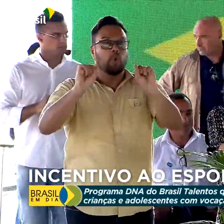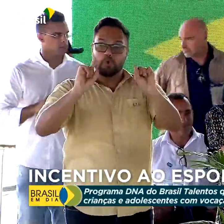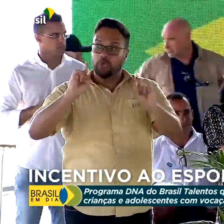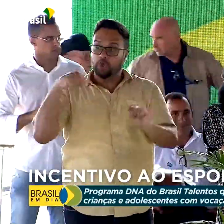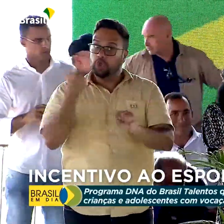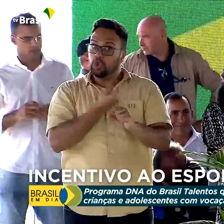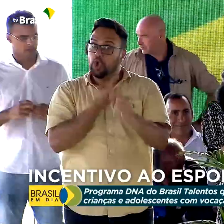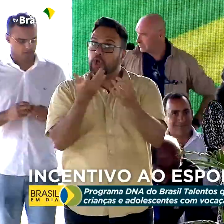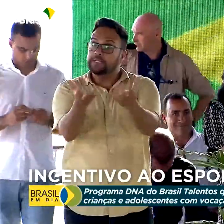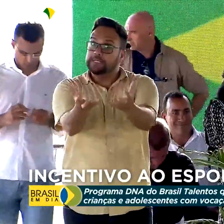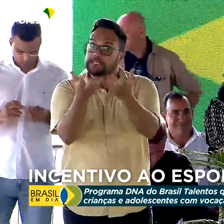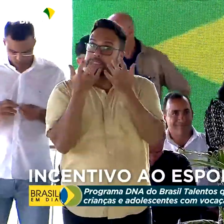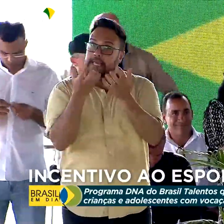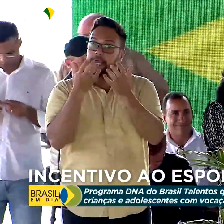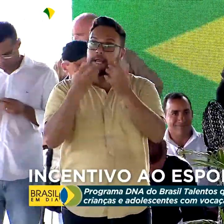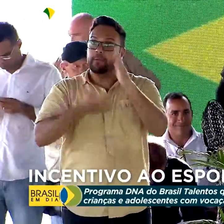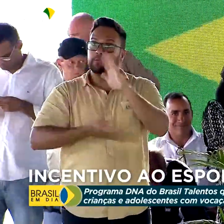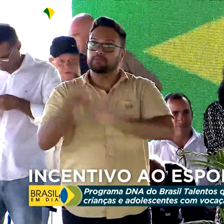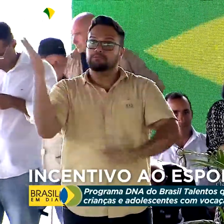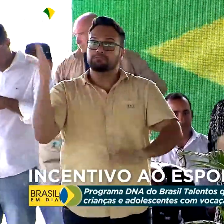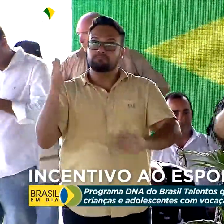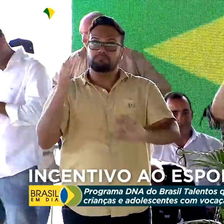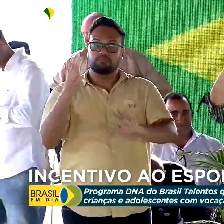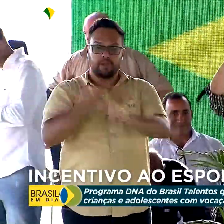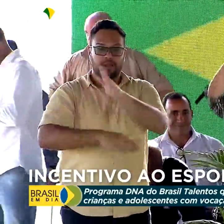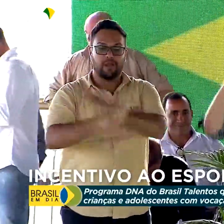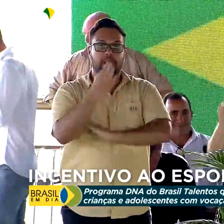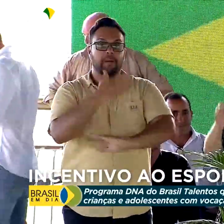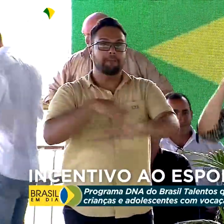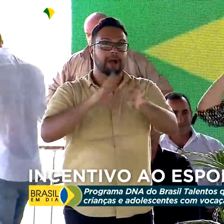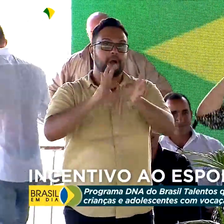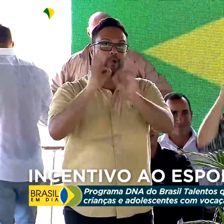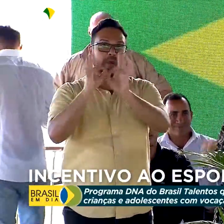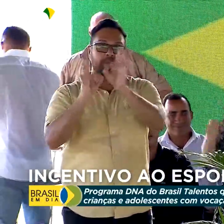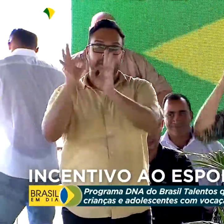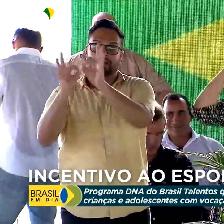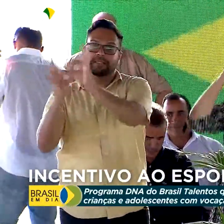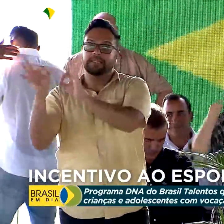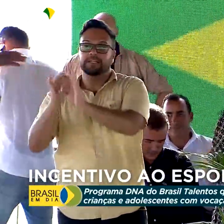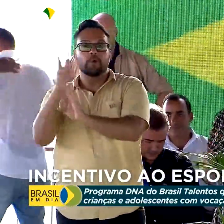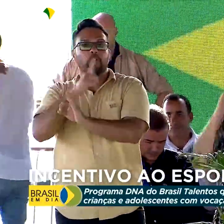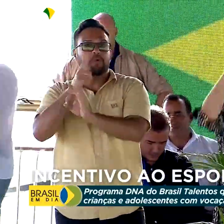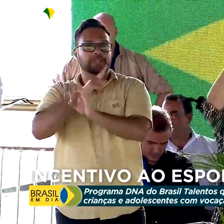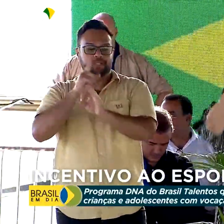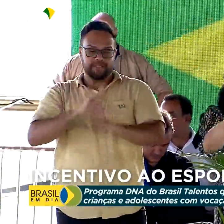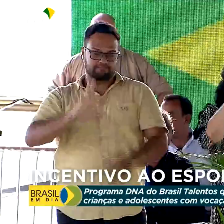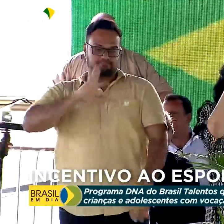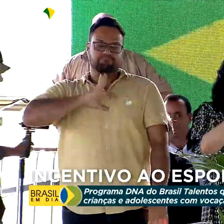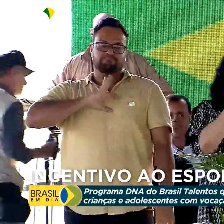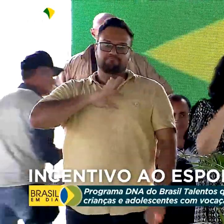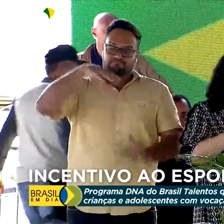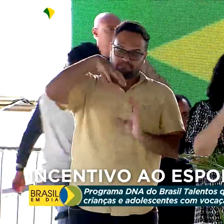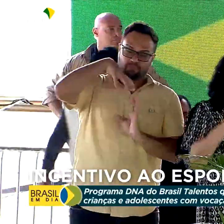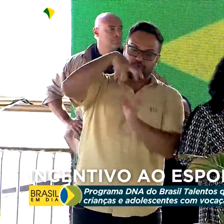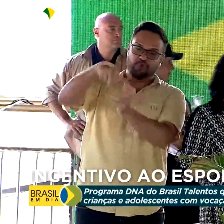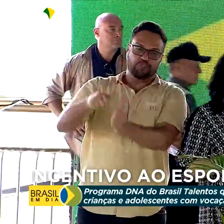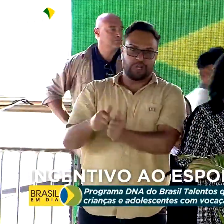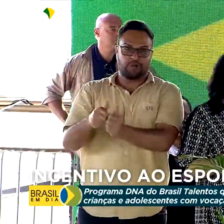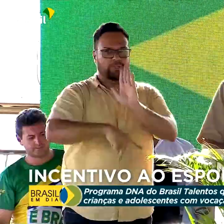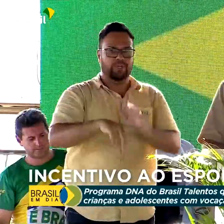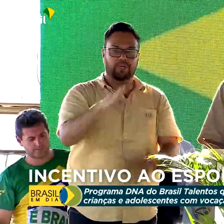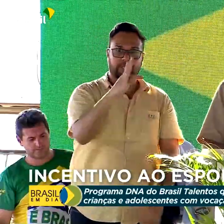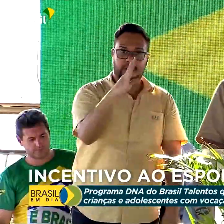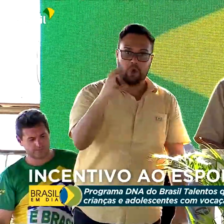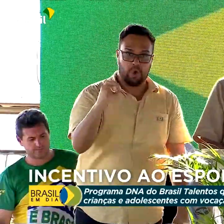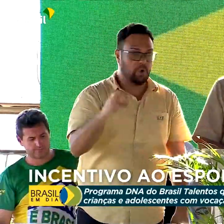queremos ir para a Paralimpíadas e buscar todas as medalhas mundiais para o Estado de Tocantins.